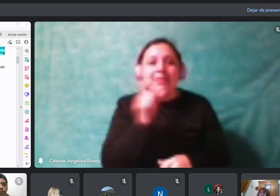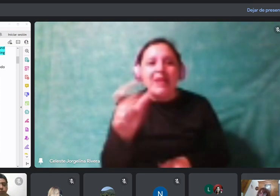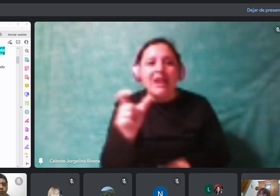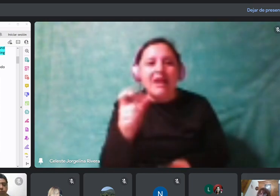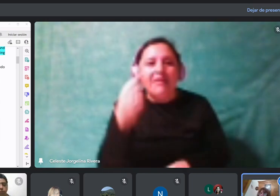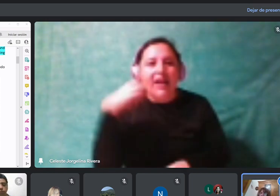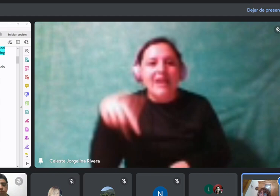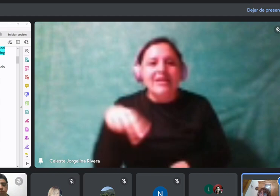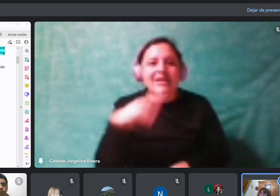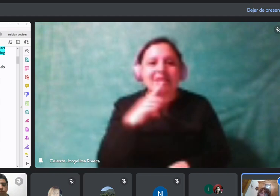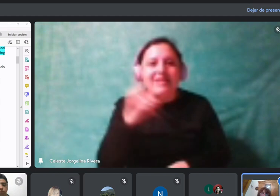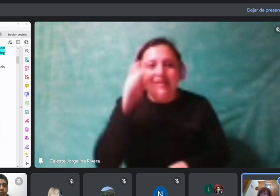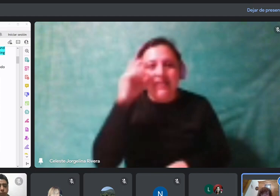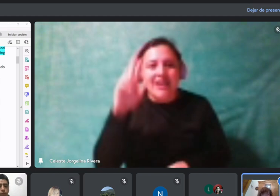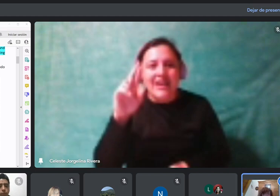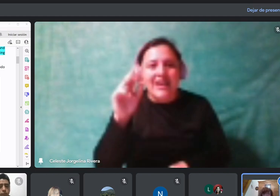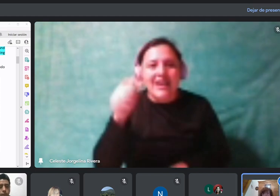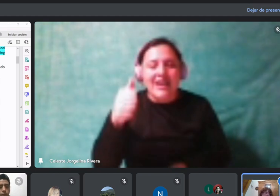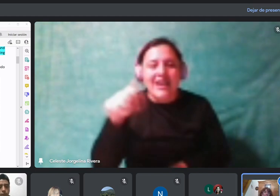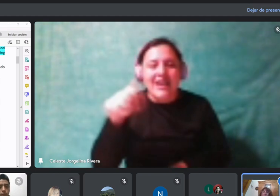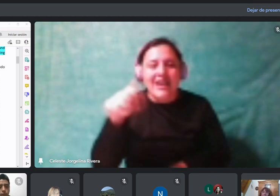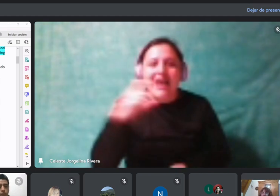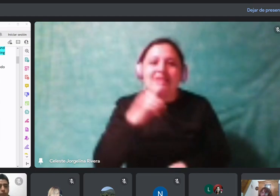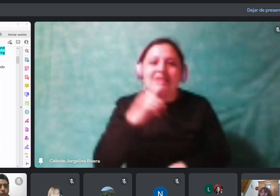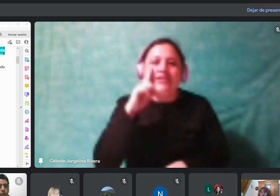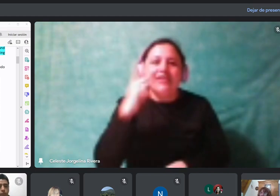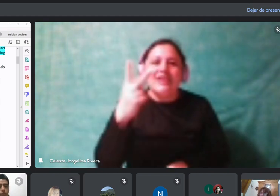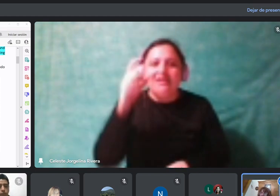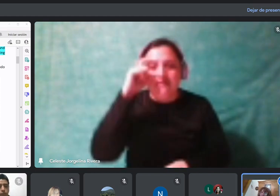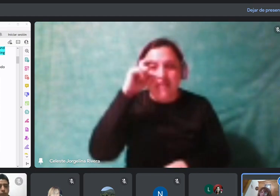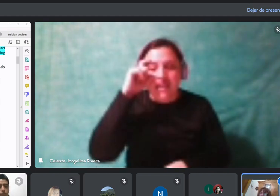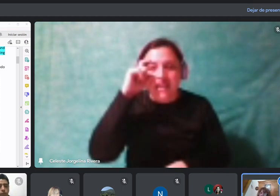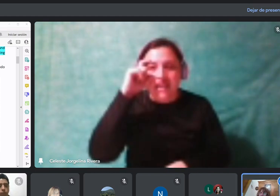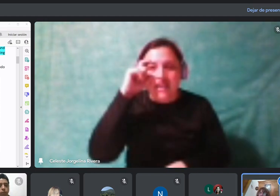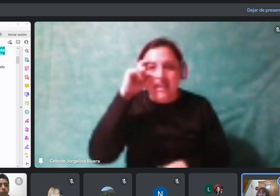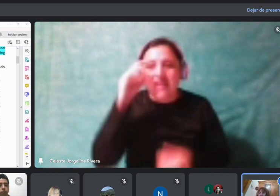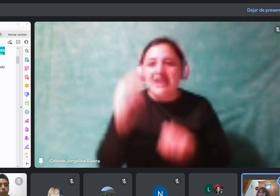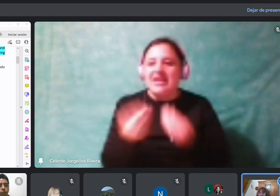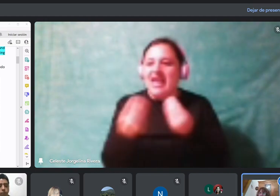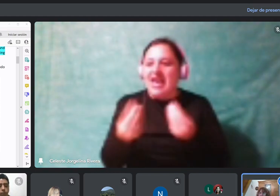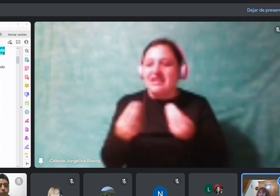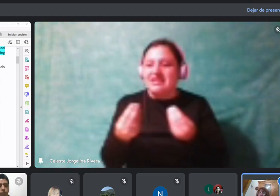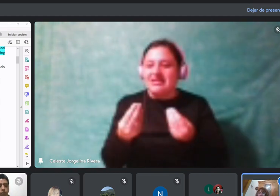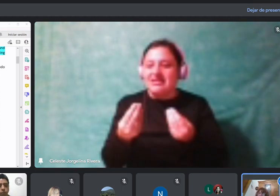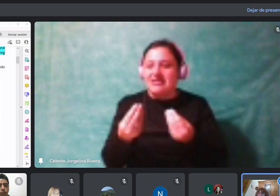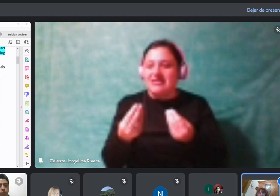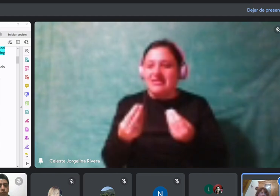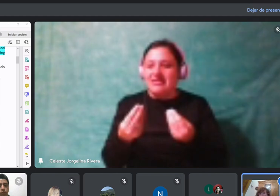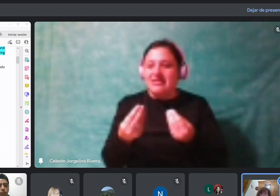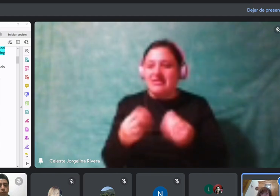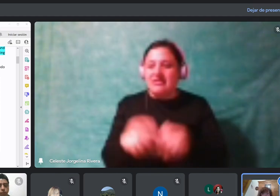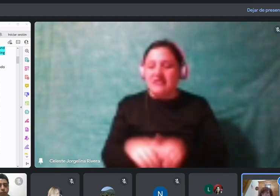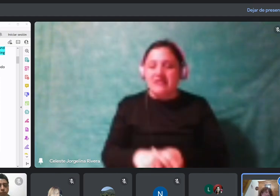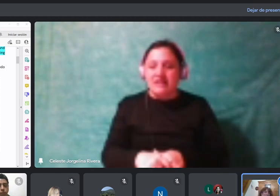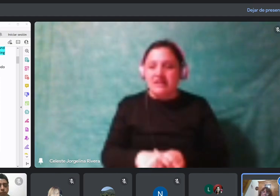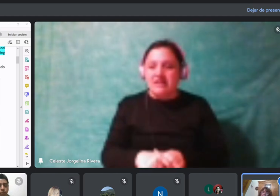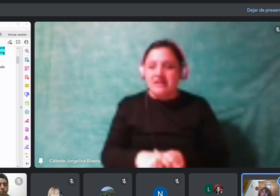Bien. ¿Tiene sufijo? Sí, Las que terminan en ibe son adjetivos. Dice, chale.